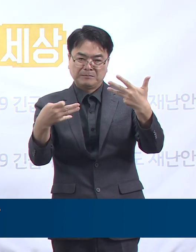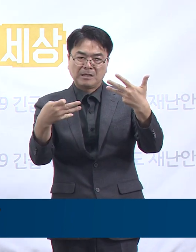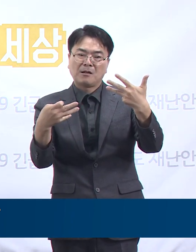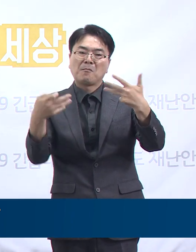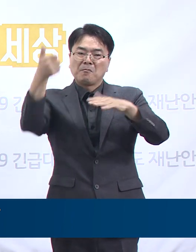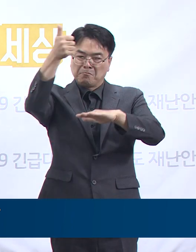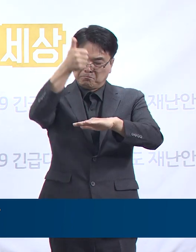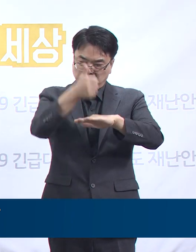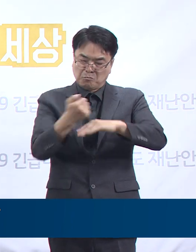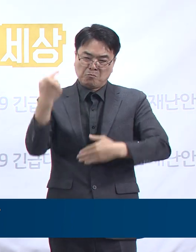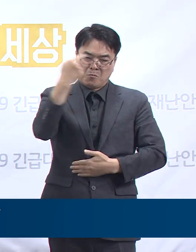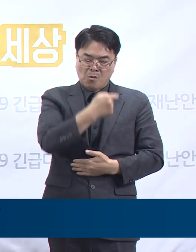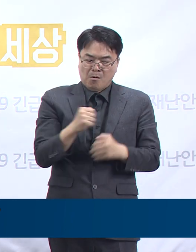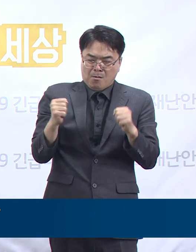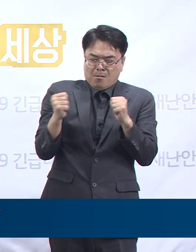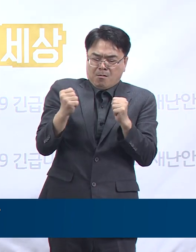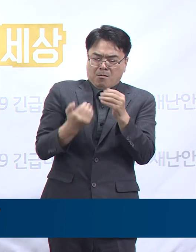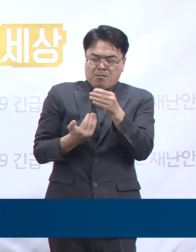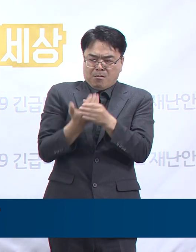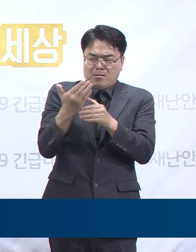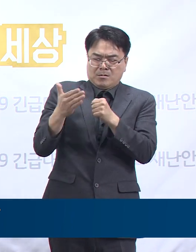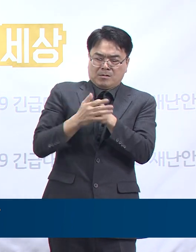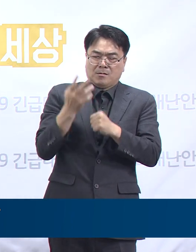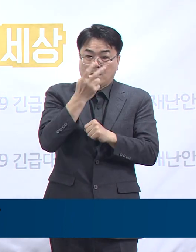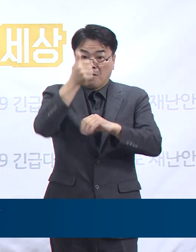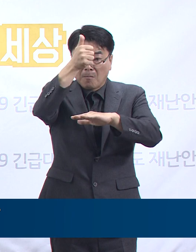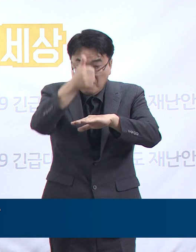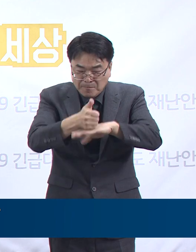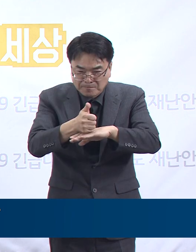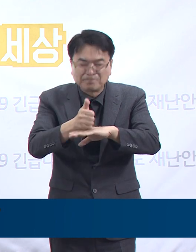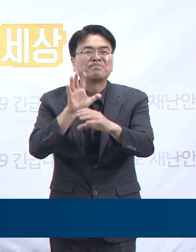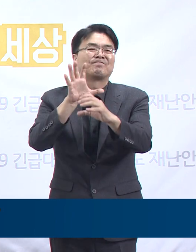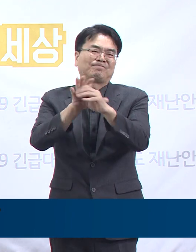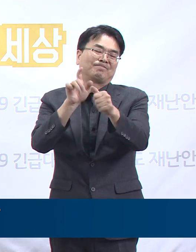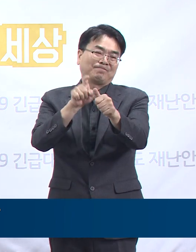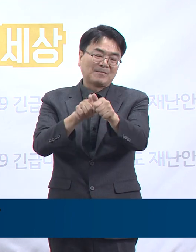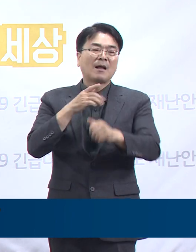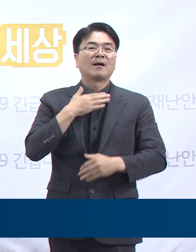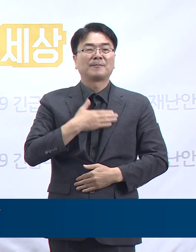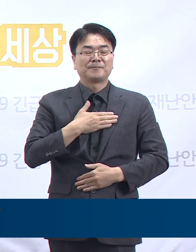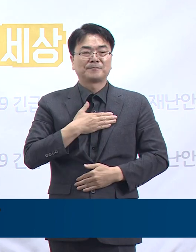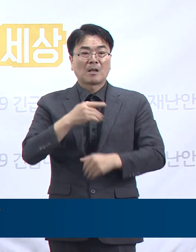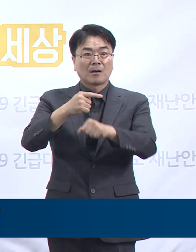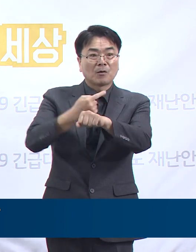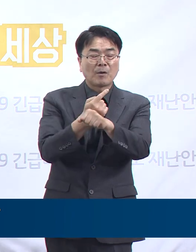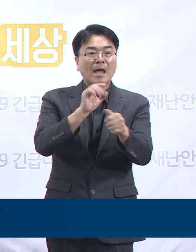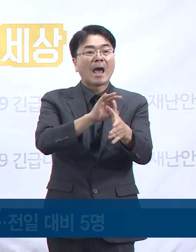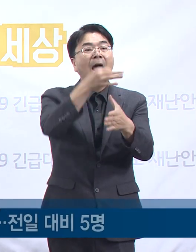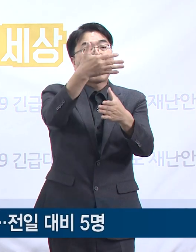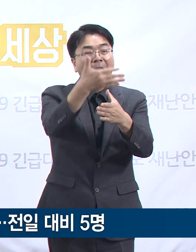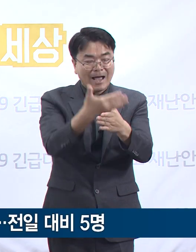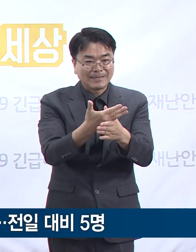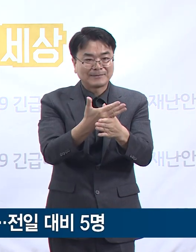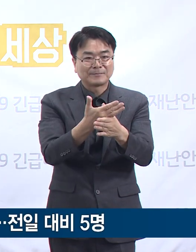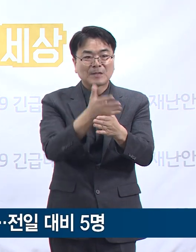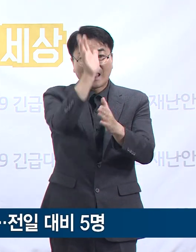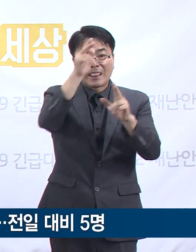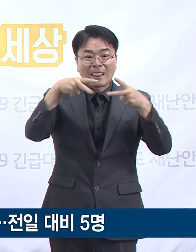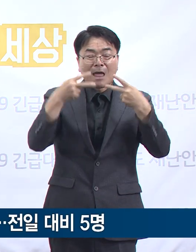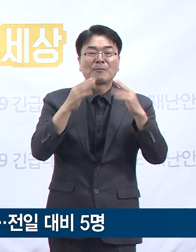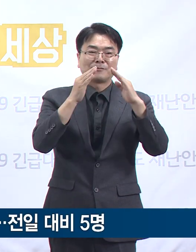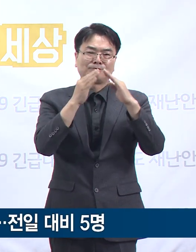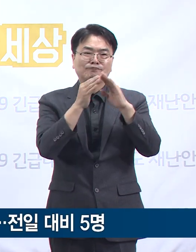오한 등 증상이 발현되어 검사와 확진되었습니다. 안양시의 분식집 관련 확진 상황 알려드립니다.